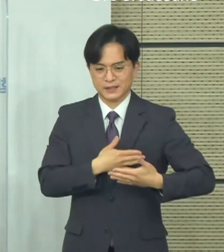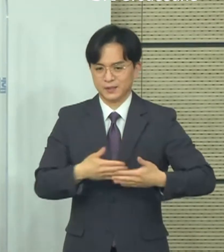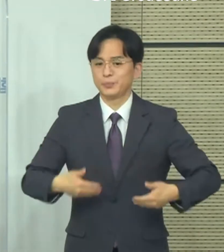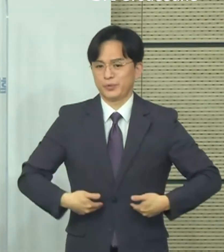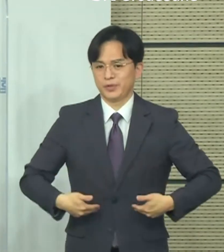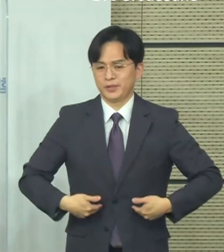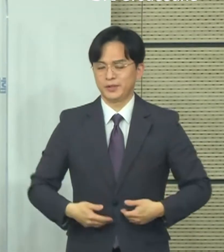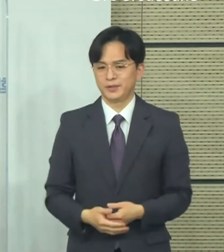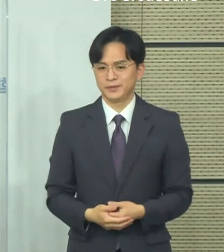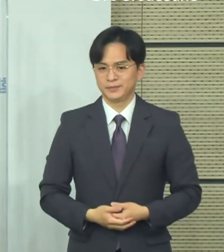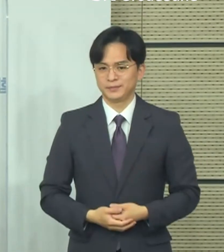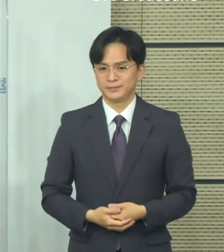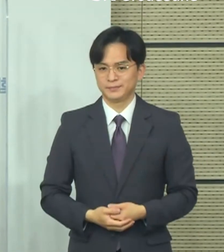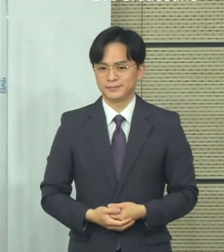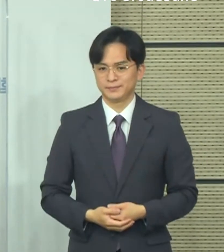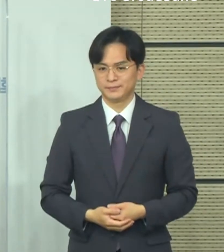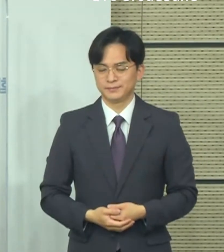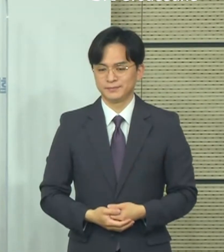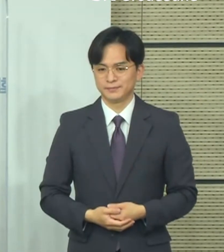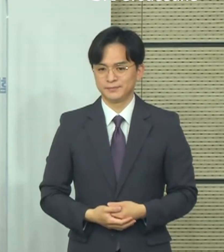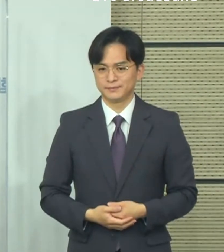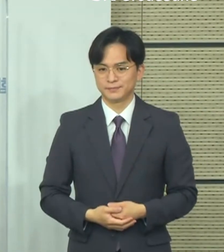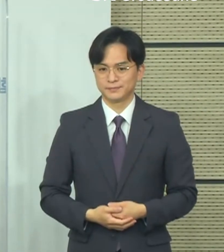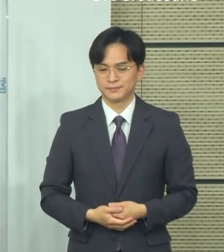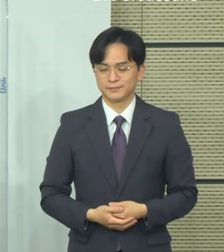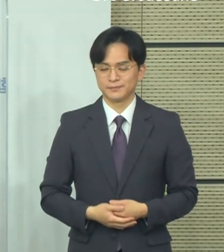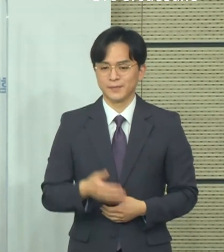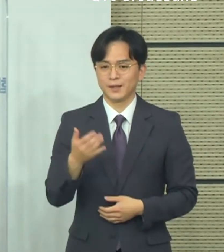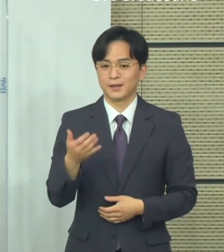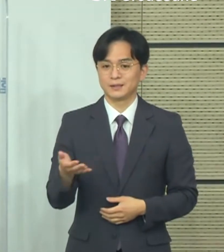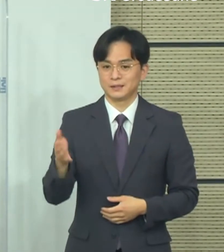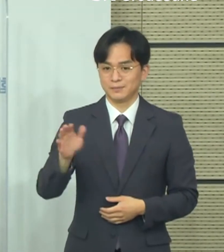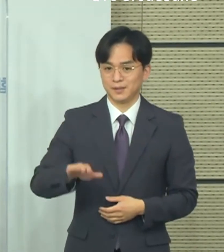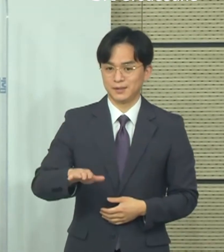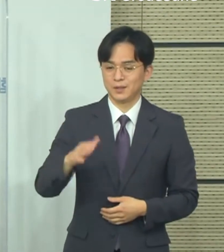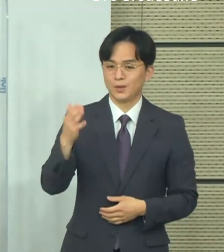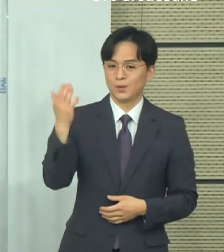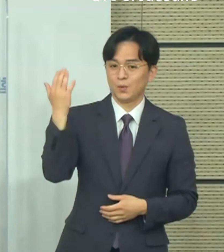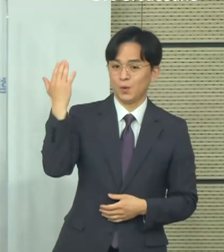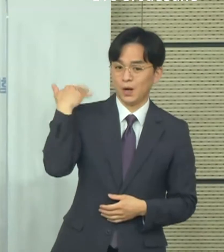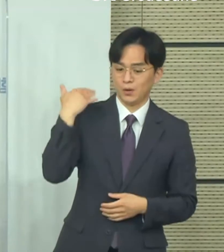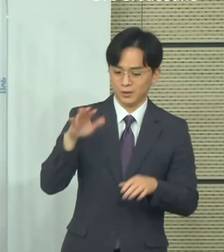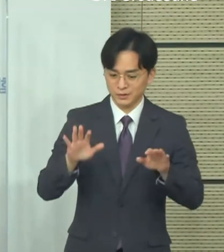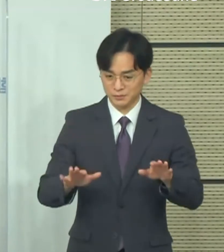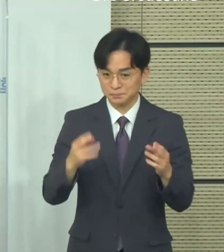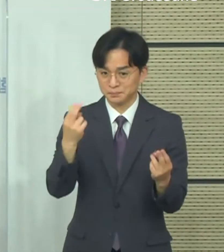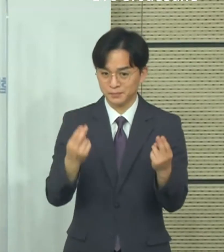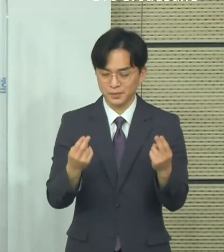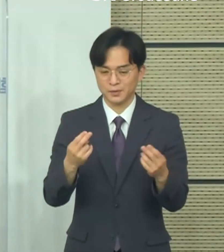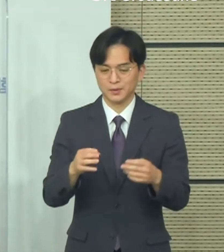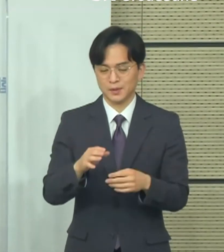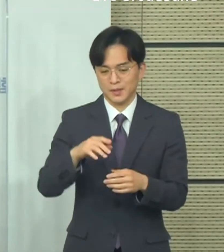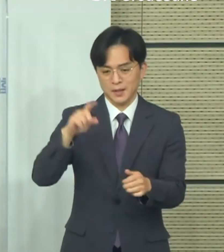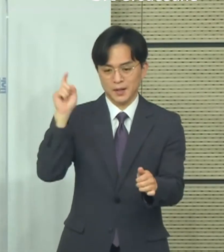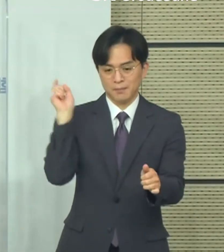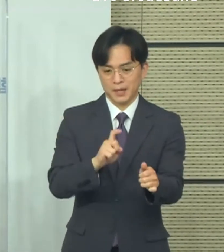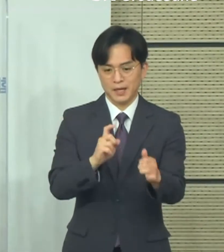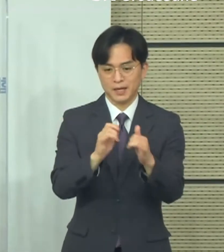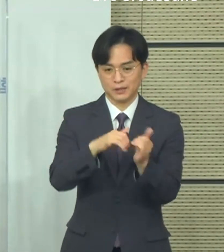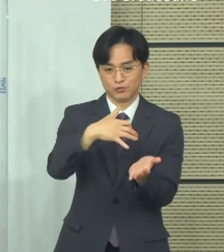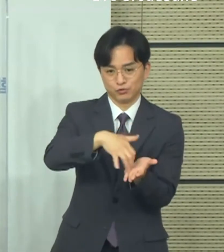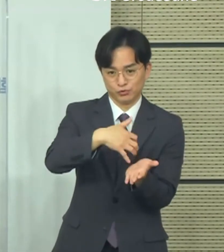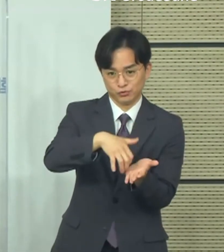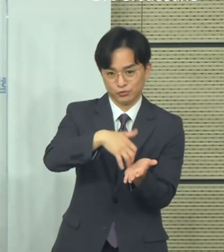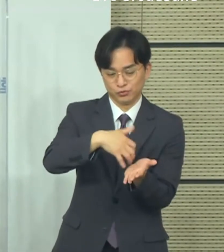판단하고 있습니다. 하지만 과거에 비해서는 저희가 환자 수에, 단순한 환자 수에